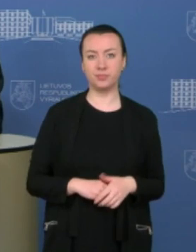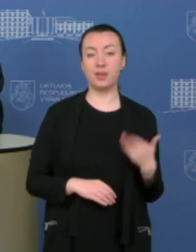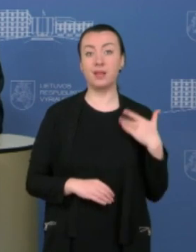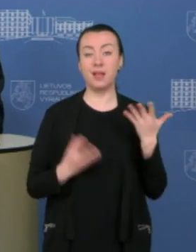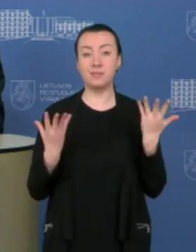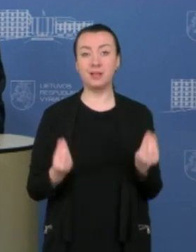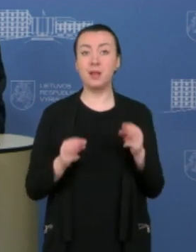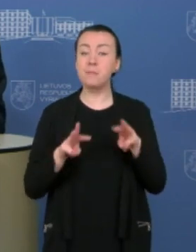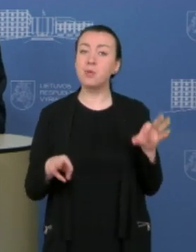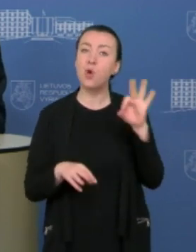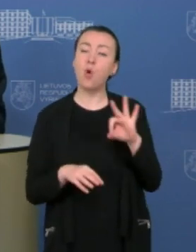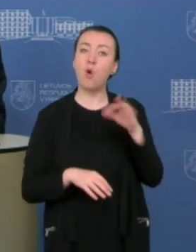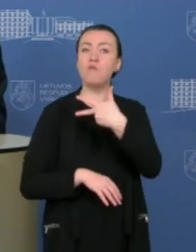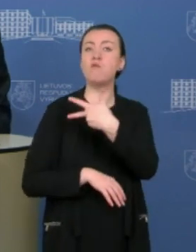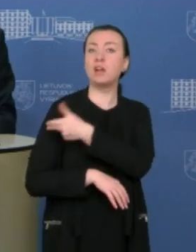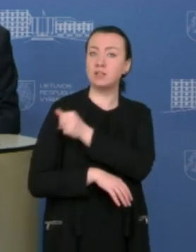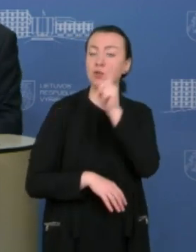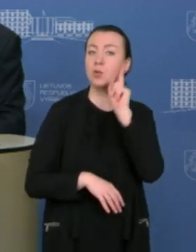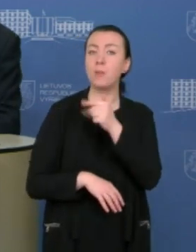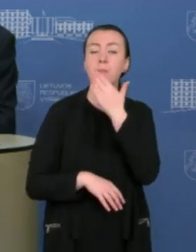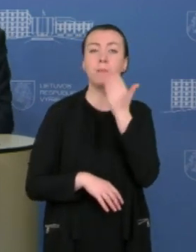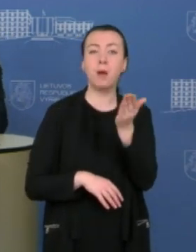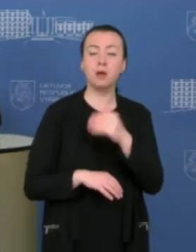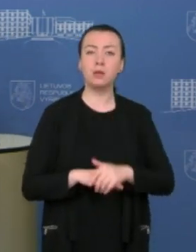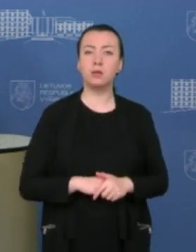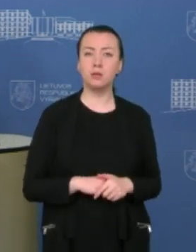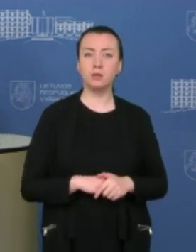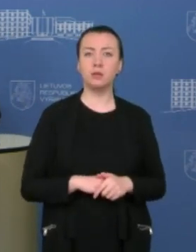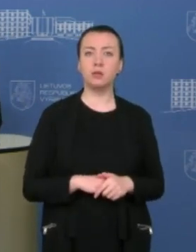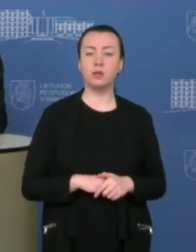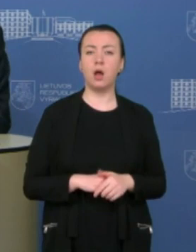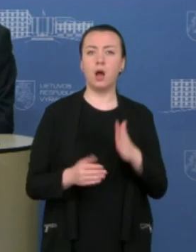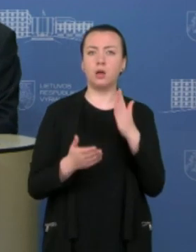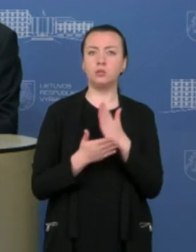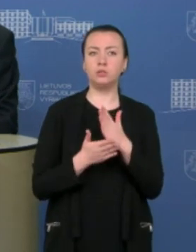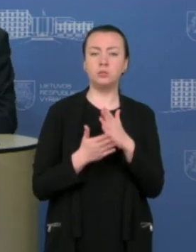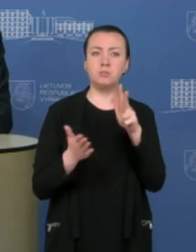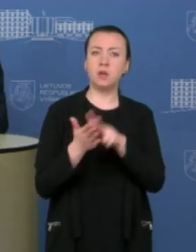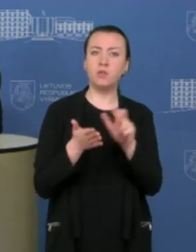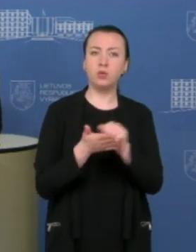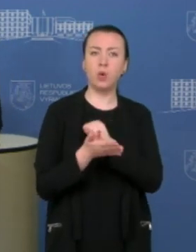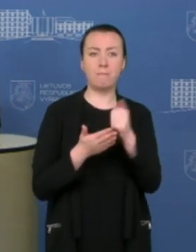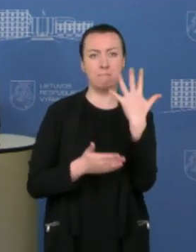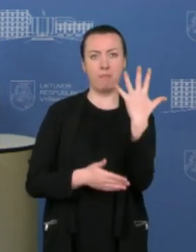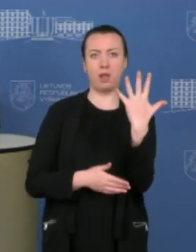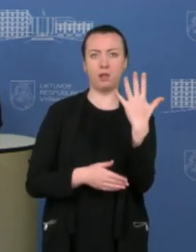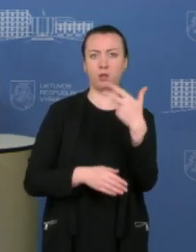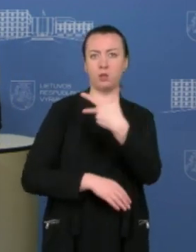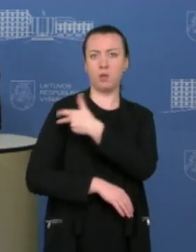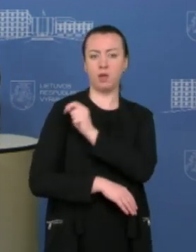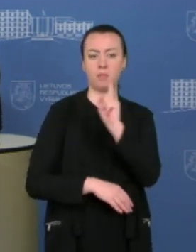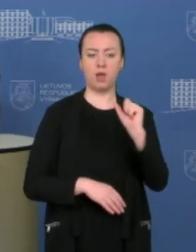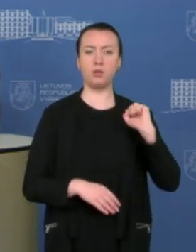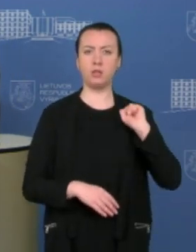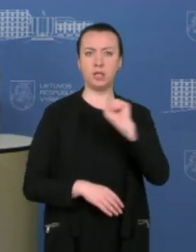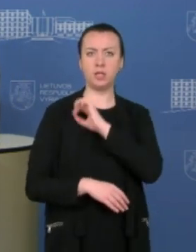LRT Valiauskas, būtų apie vakcinavimą. Viename jūsų tevike, kaip yra nurodyta, yra penkios duodės vakcinos, tačiau medikai